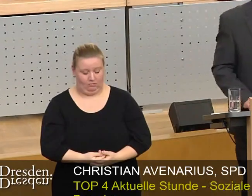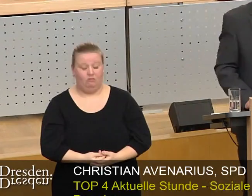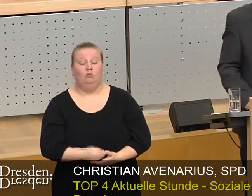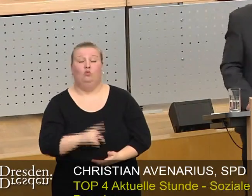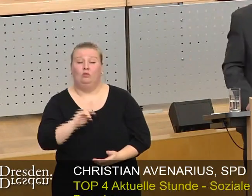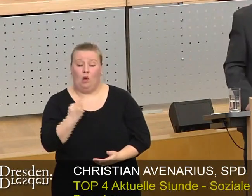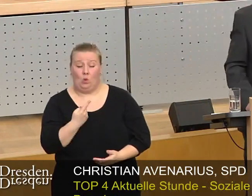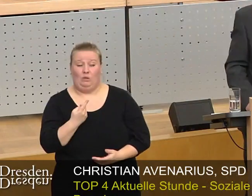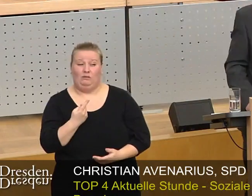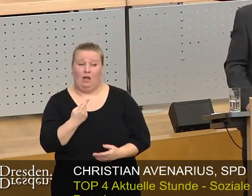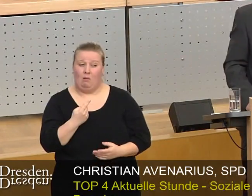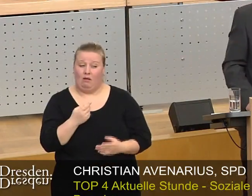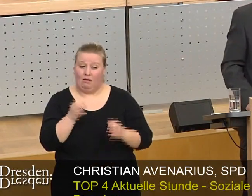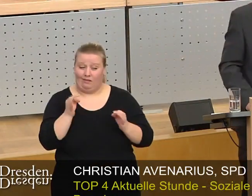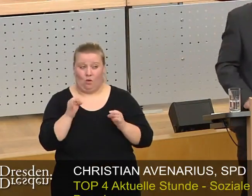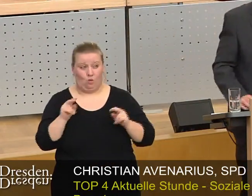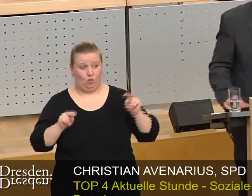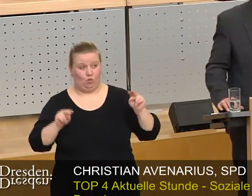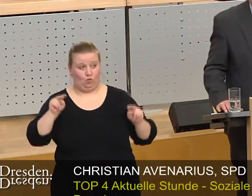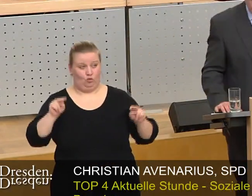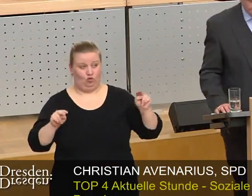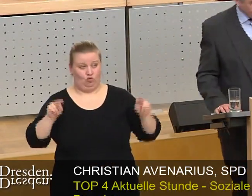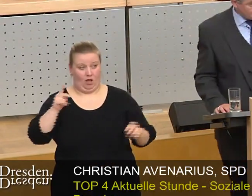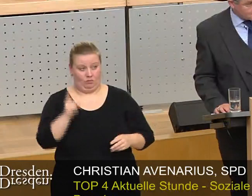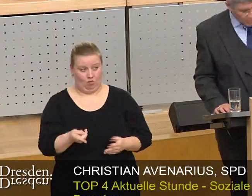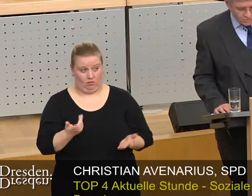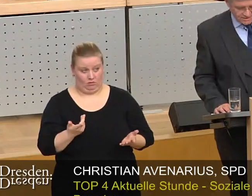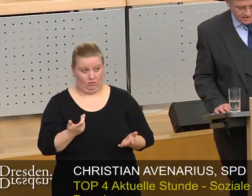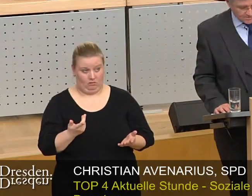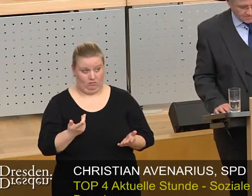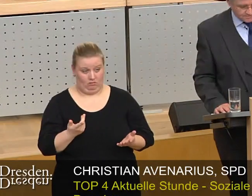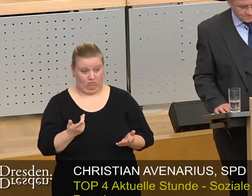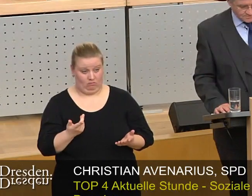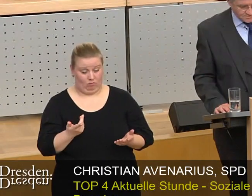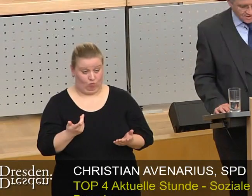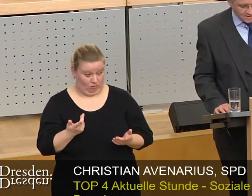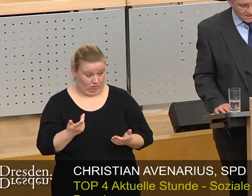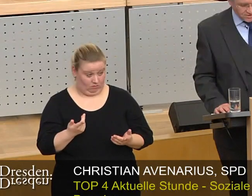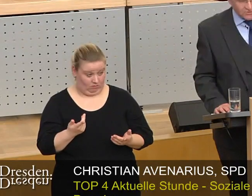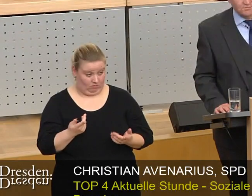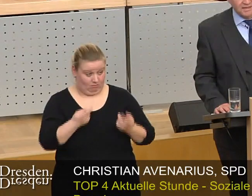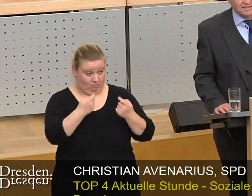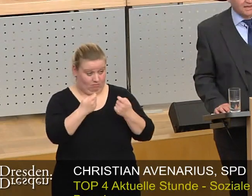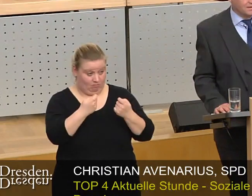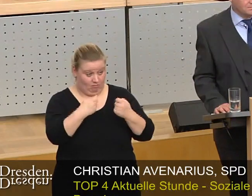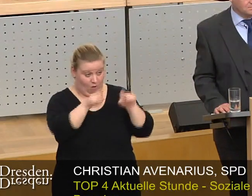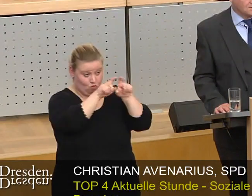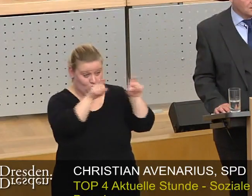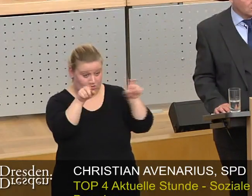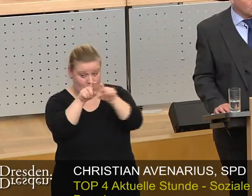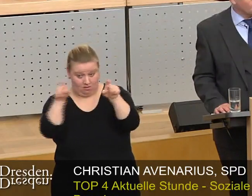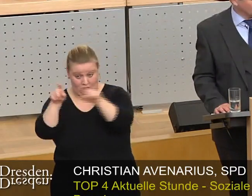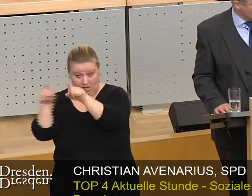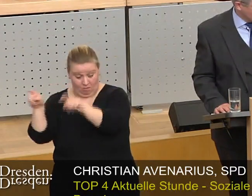müssen wir sehr genau differenzieren. Nicht jedes Bauunternehmen wird von Miethaien